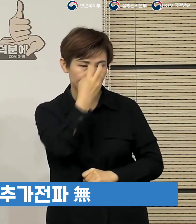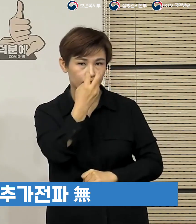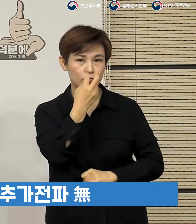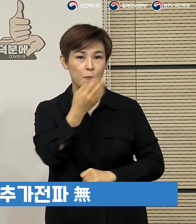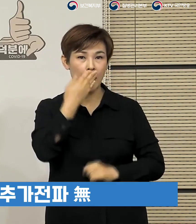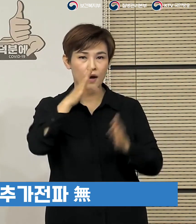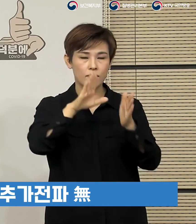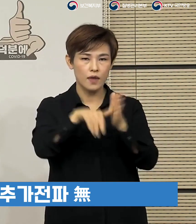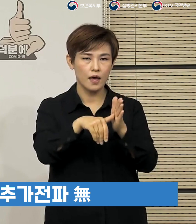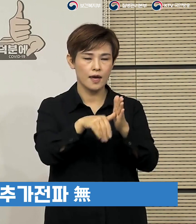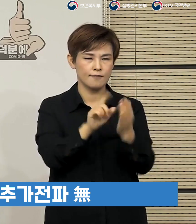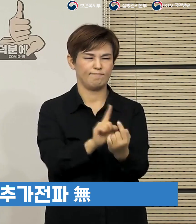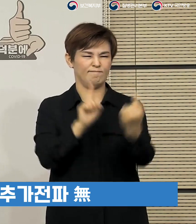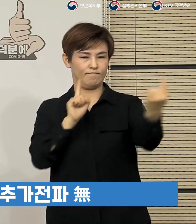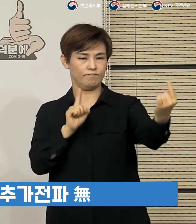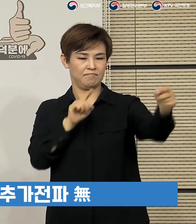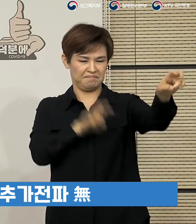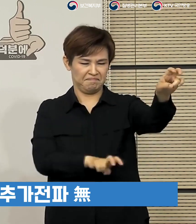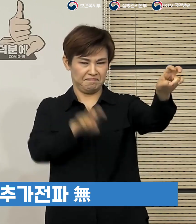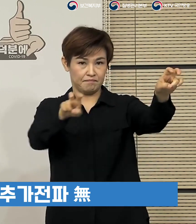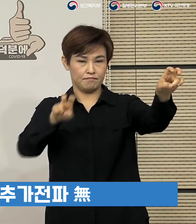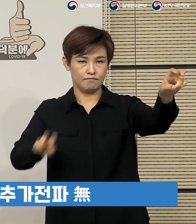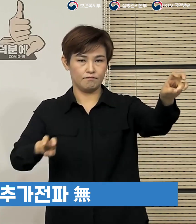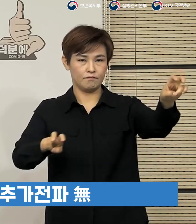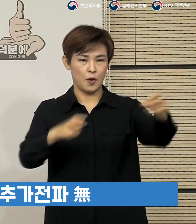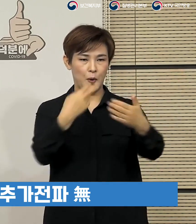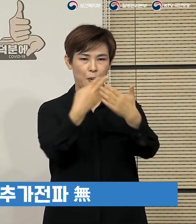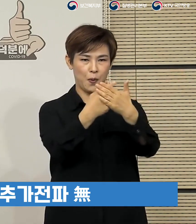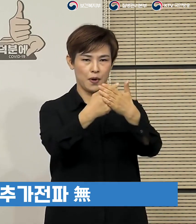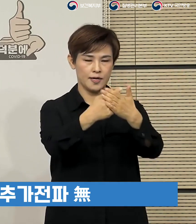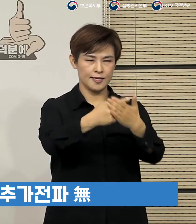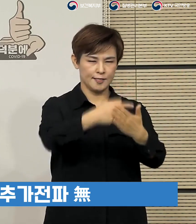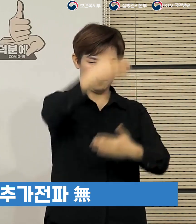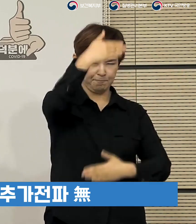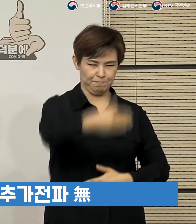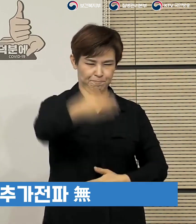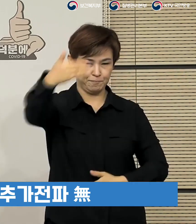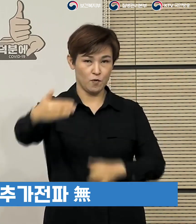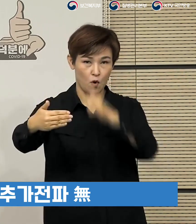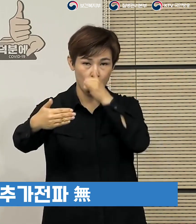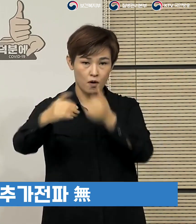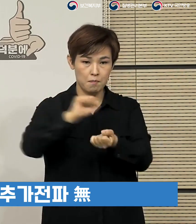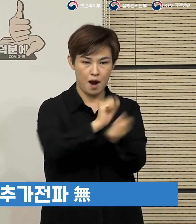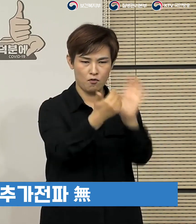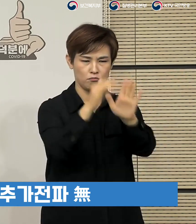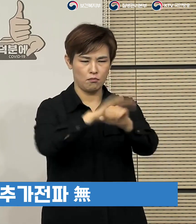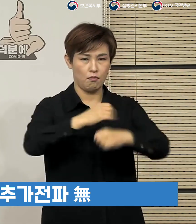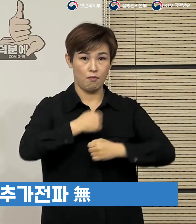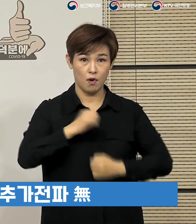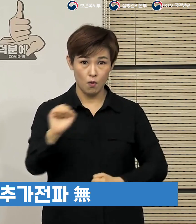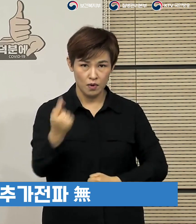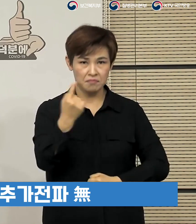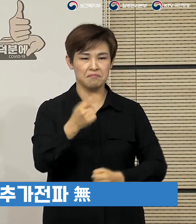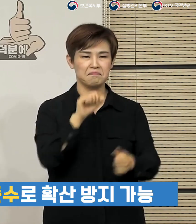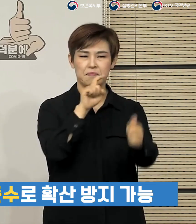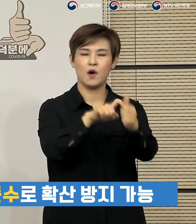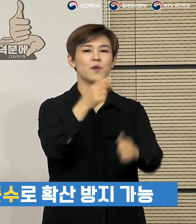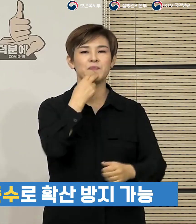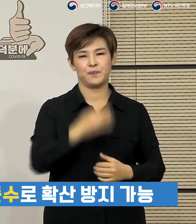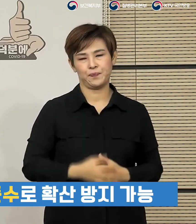두기와 칸막이 설치 등 방역수칙을 철저히 지킨 결과로 보여집니다. 이렇게